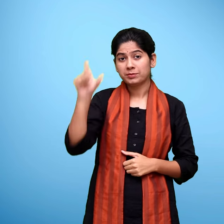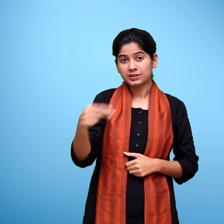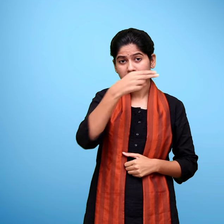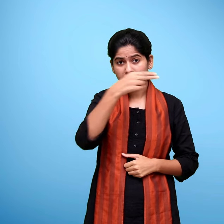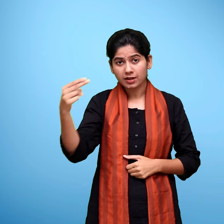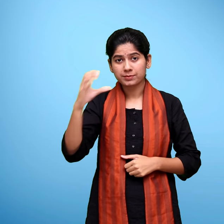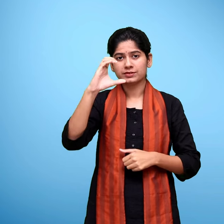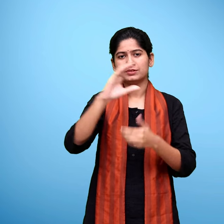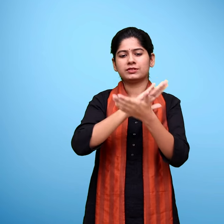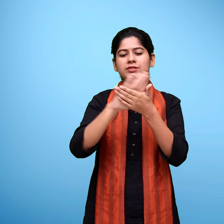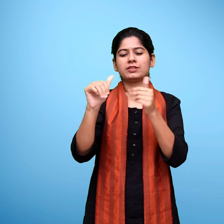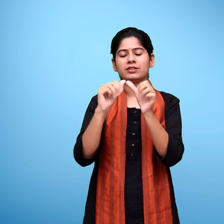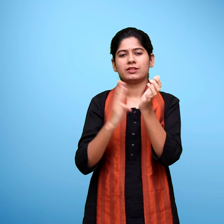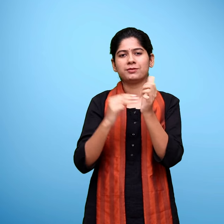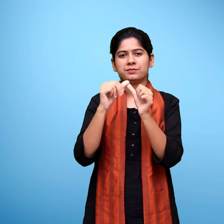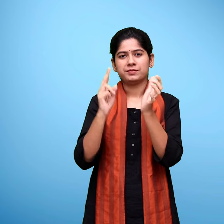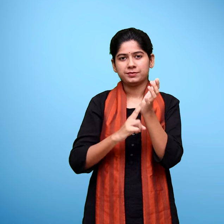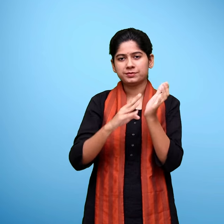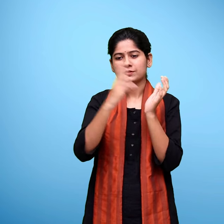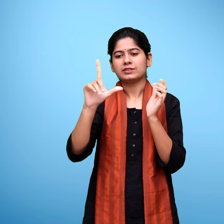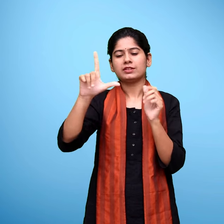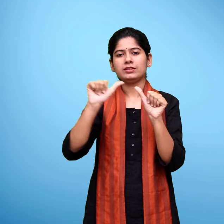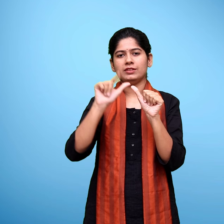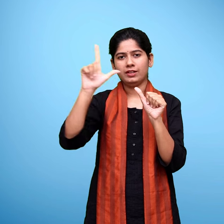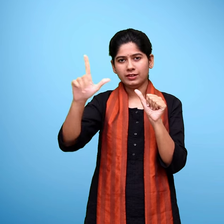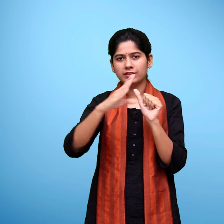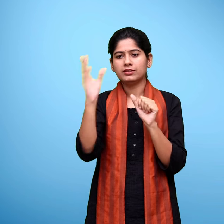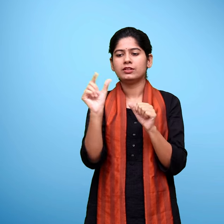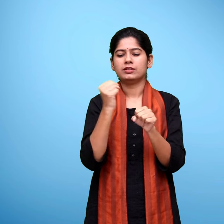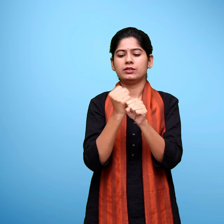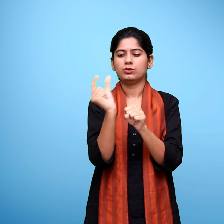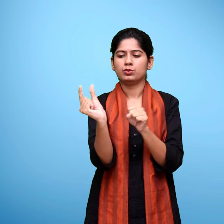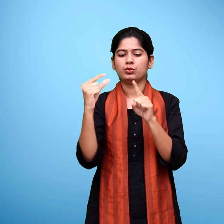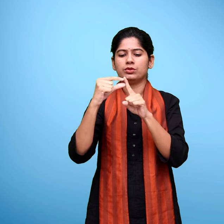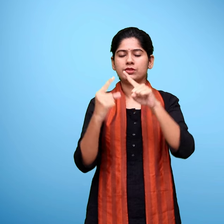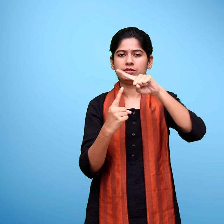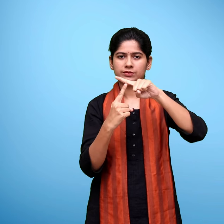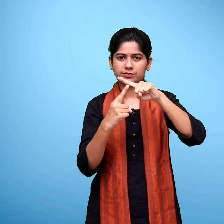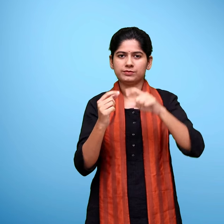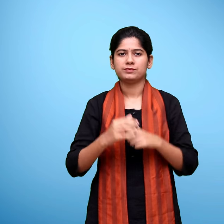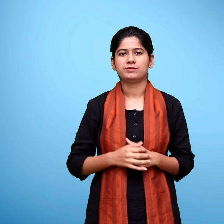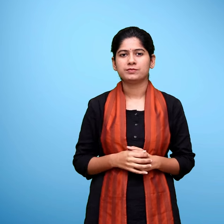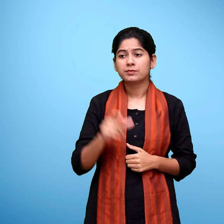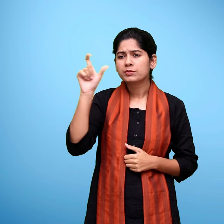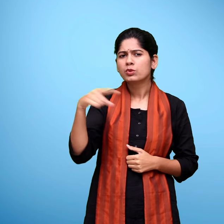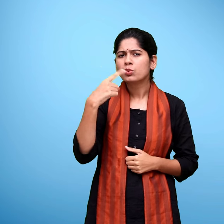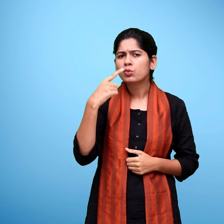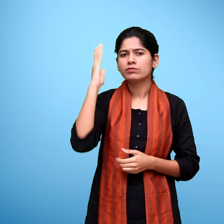चमनलाल गुप्त आचार एवं पूर्व अध्यक्ष हिंदी विभाग हिमाचल